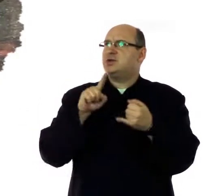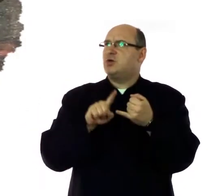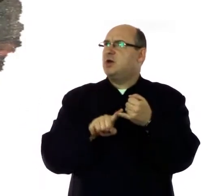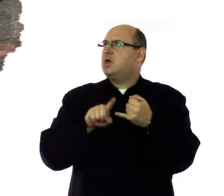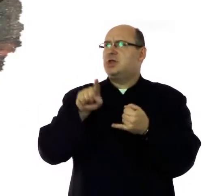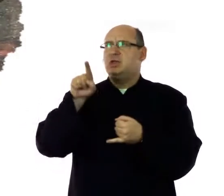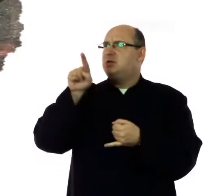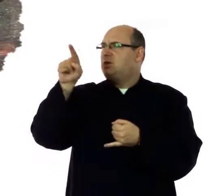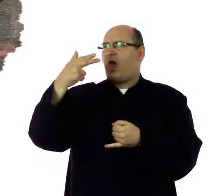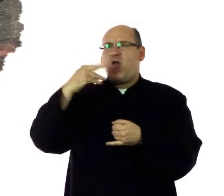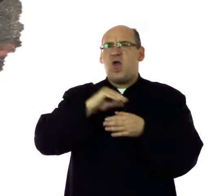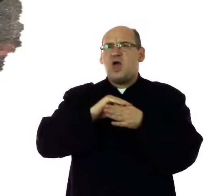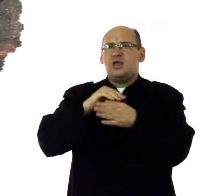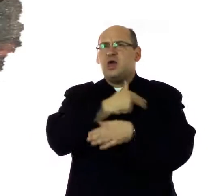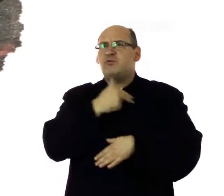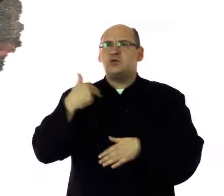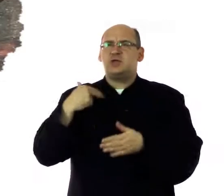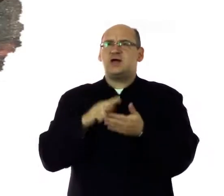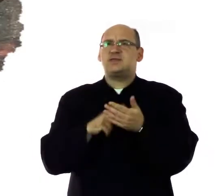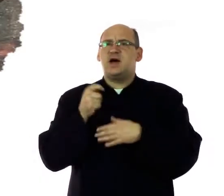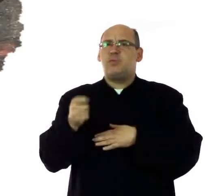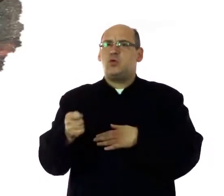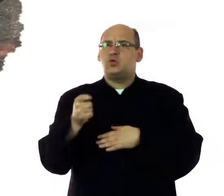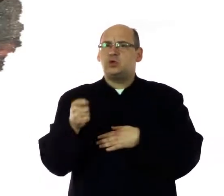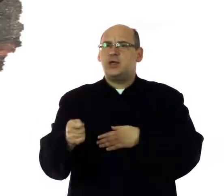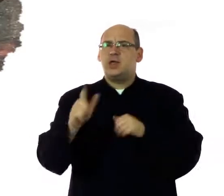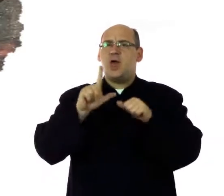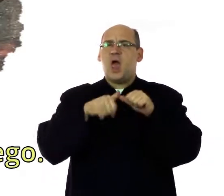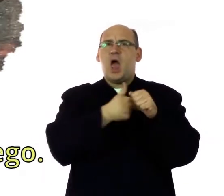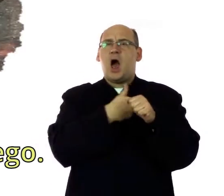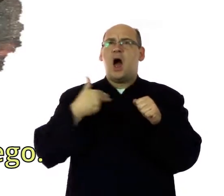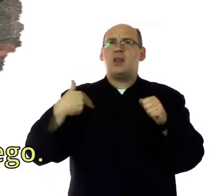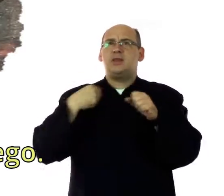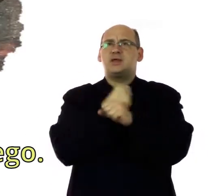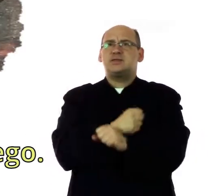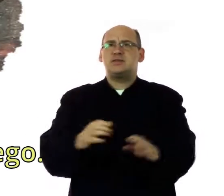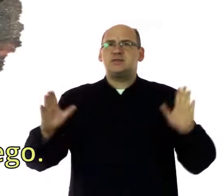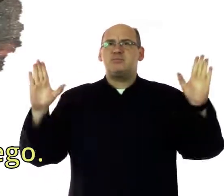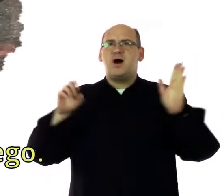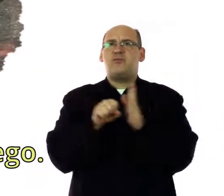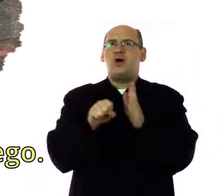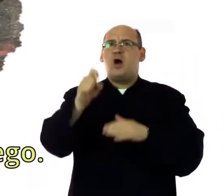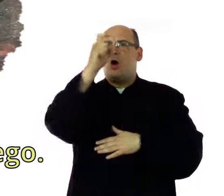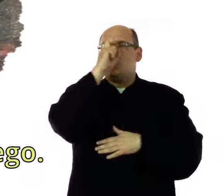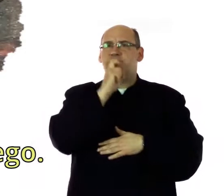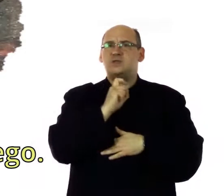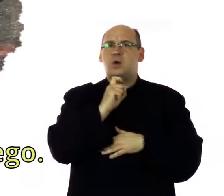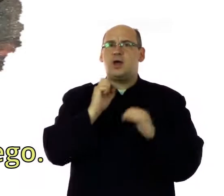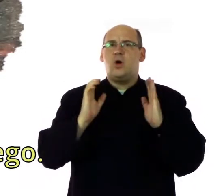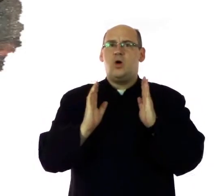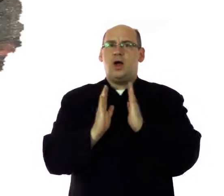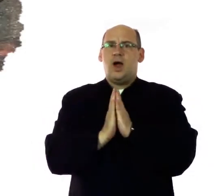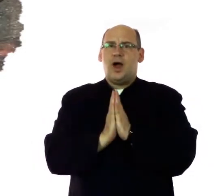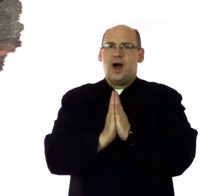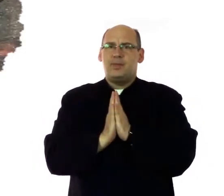winowajcom. I nie wódź nas na pokuszenie, ale nas zbaw od